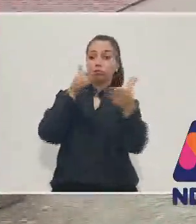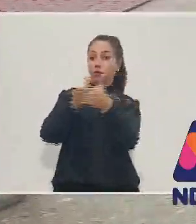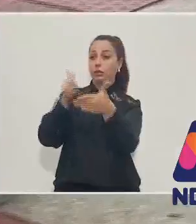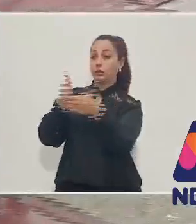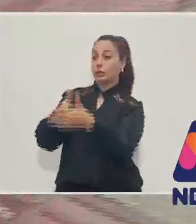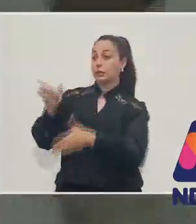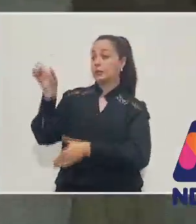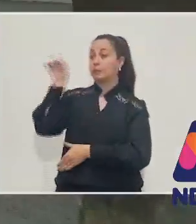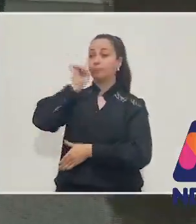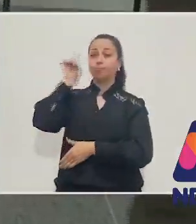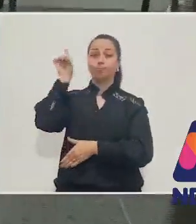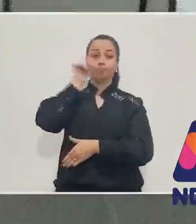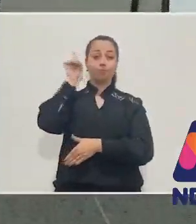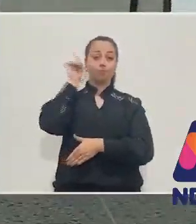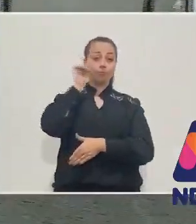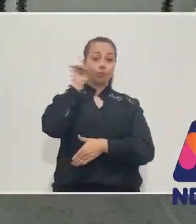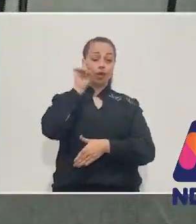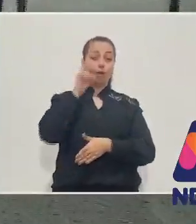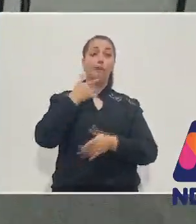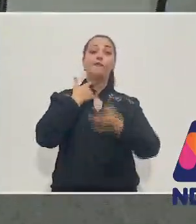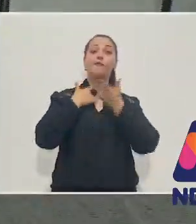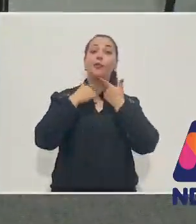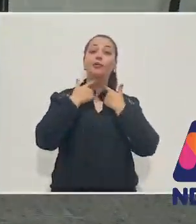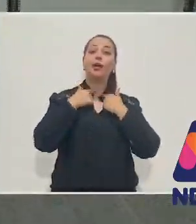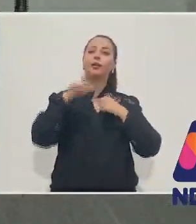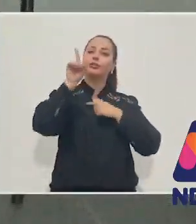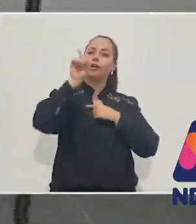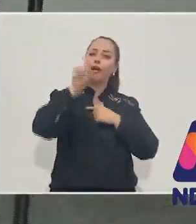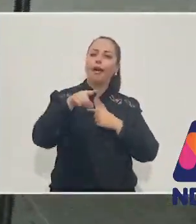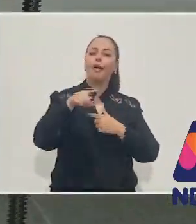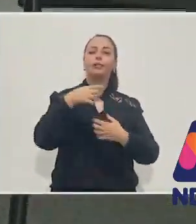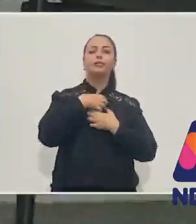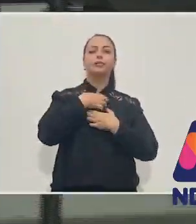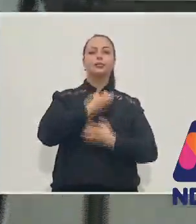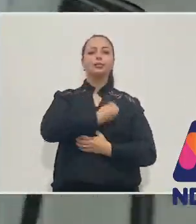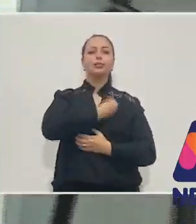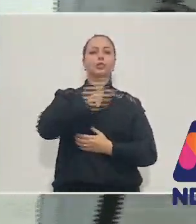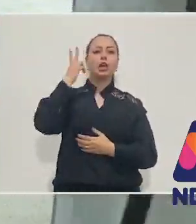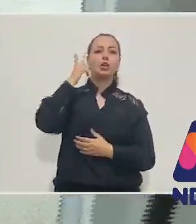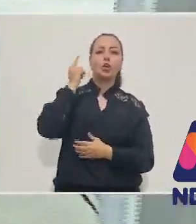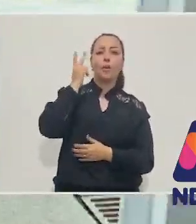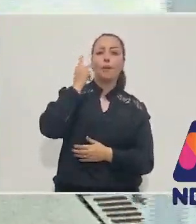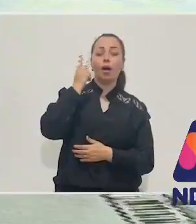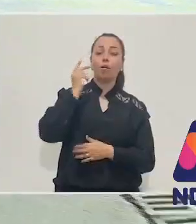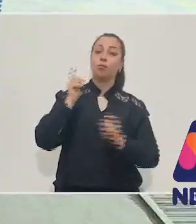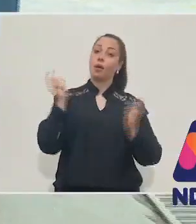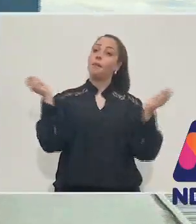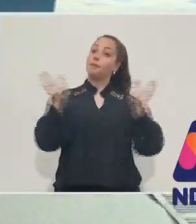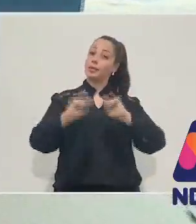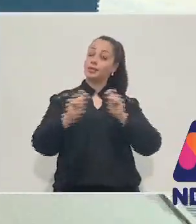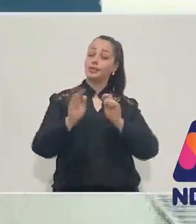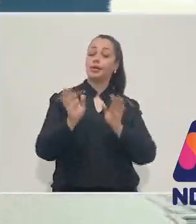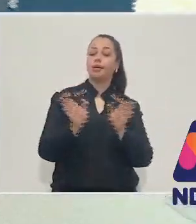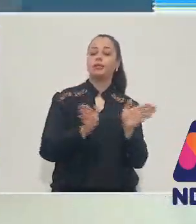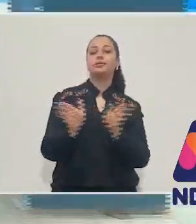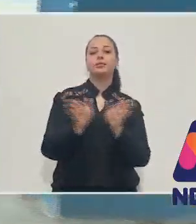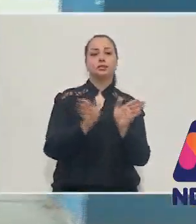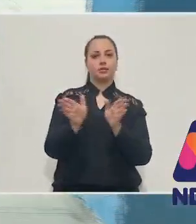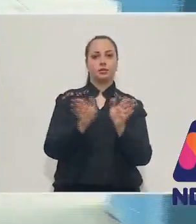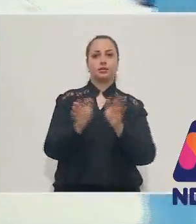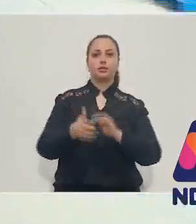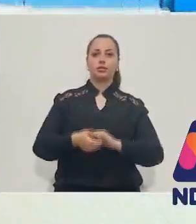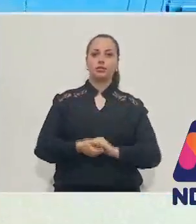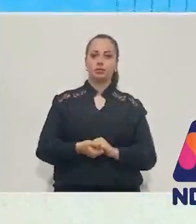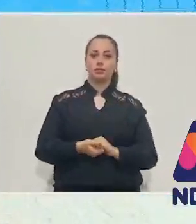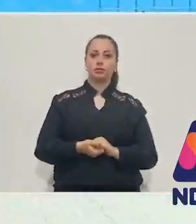muitos. E o maior desejo é poder ter uma vida normal, que segundo ele, só é possível através da